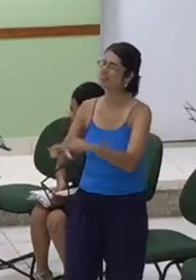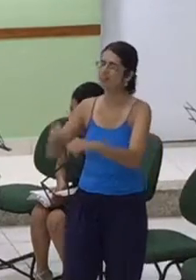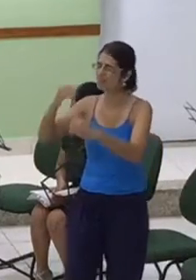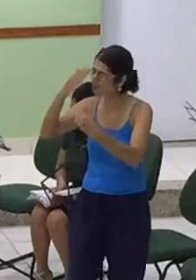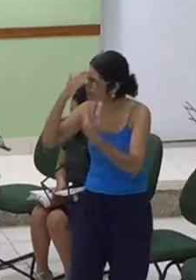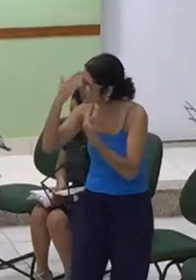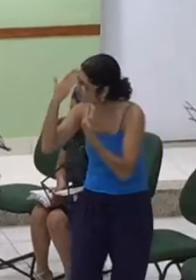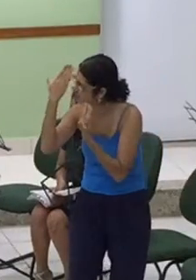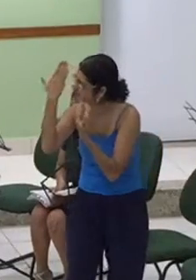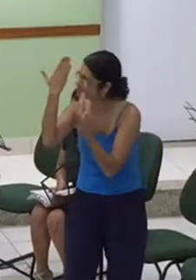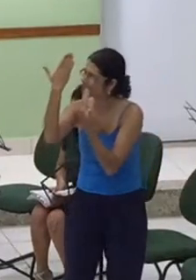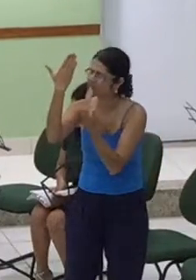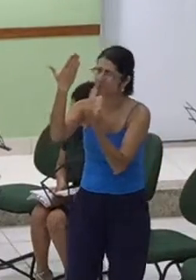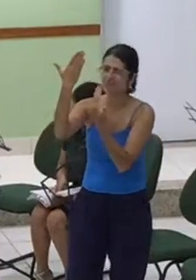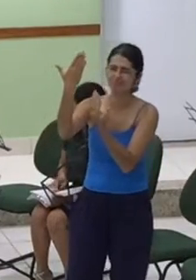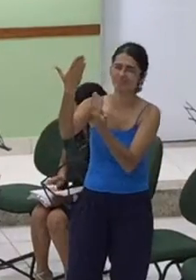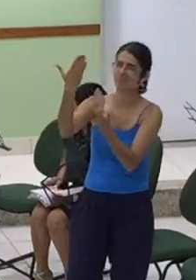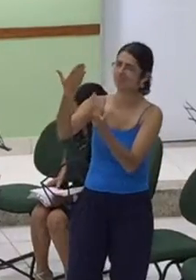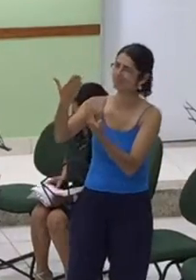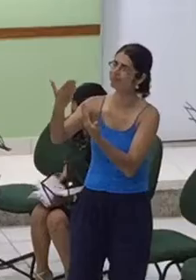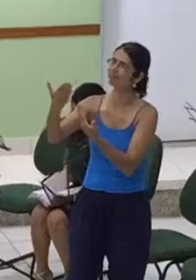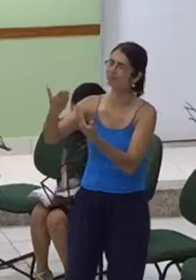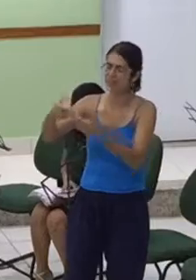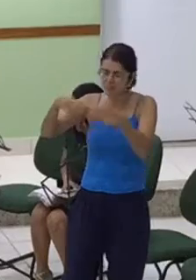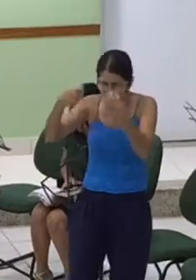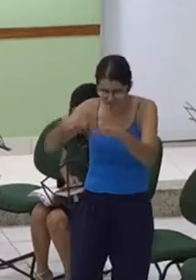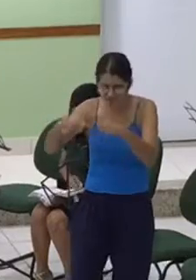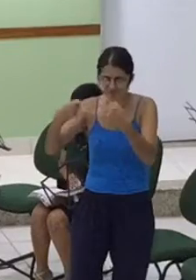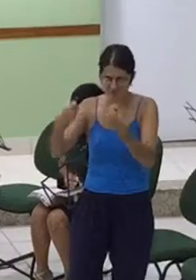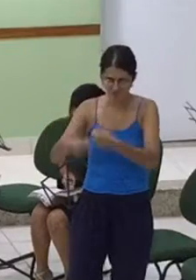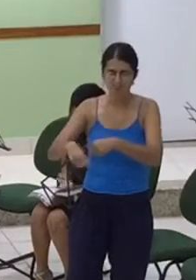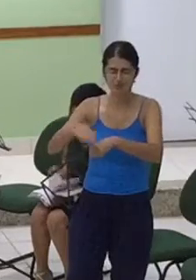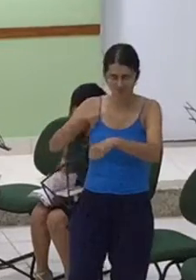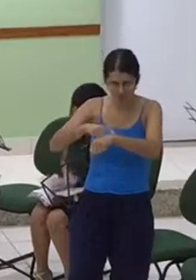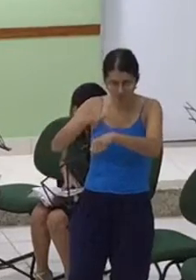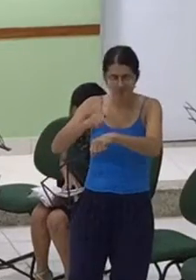Pra te dizer